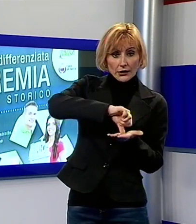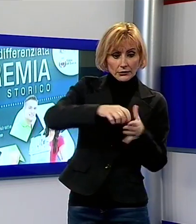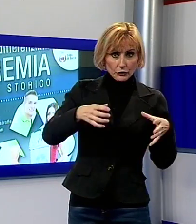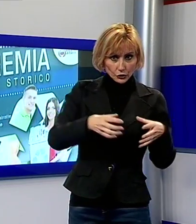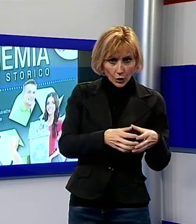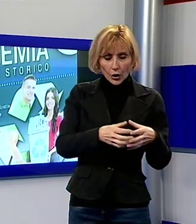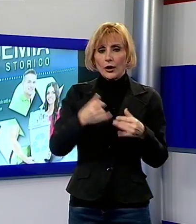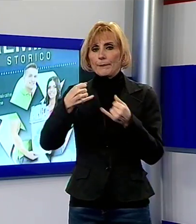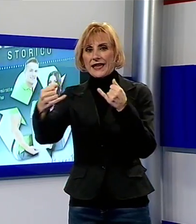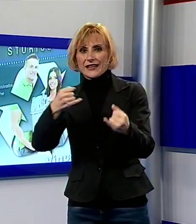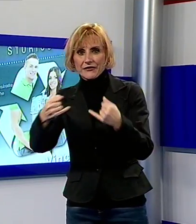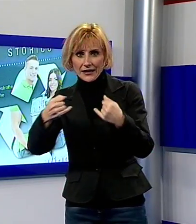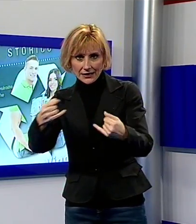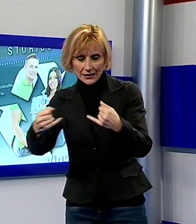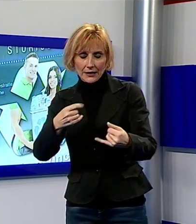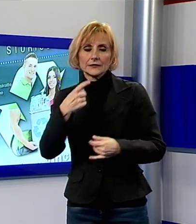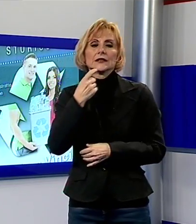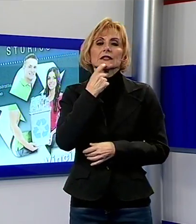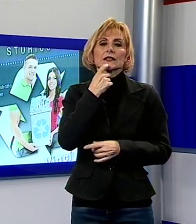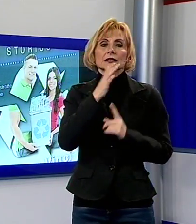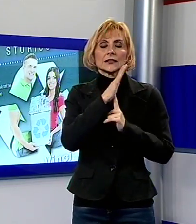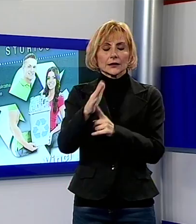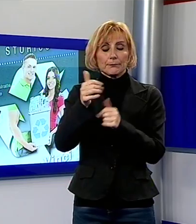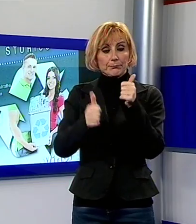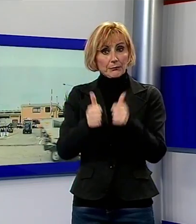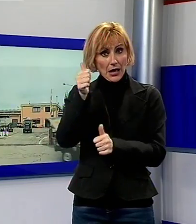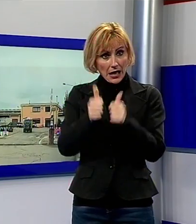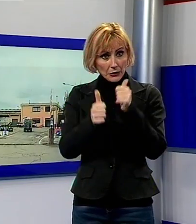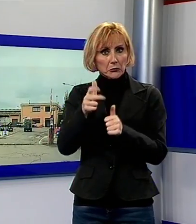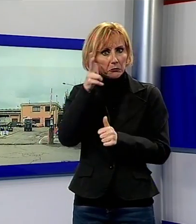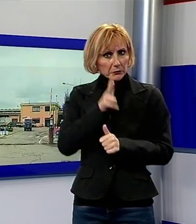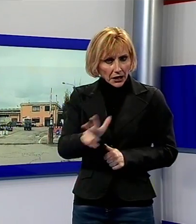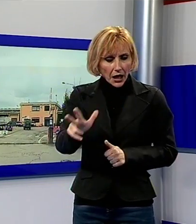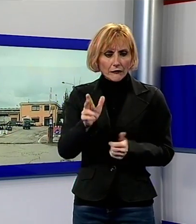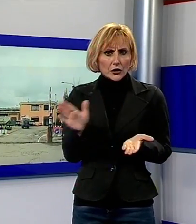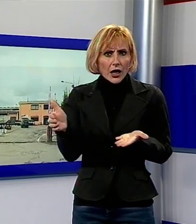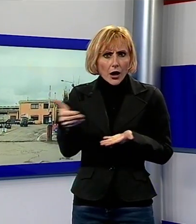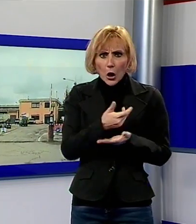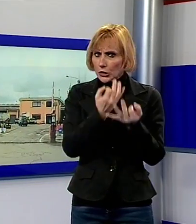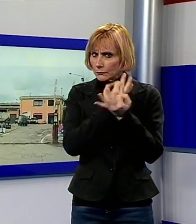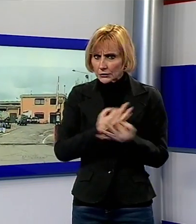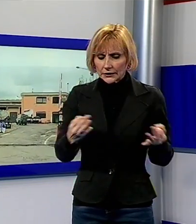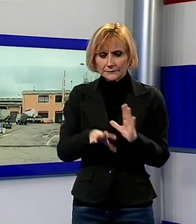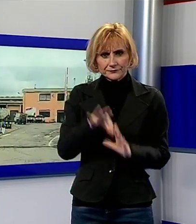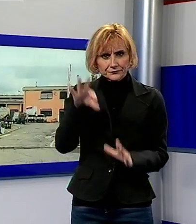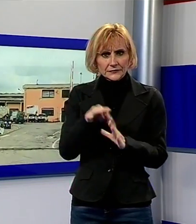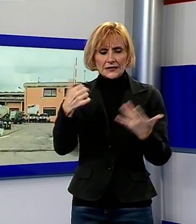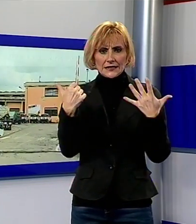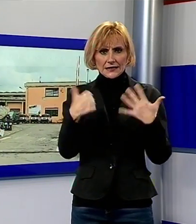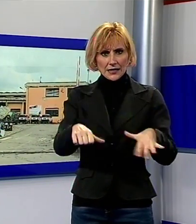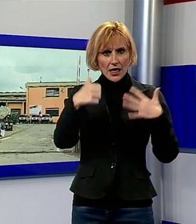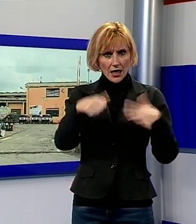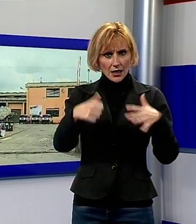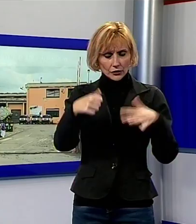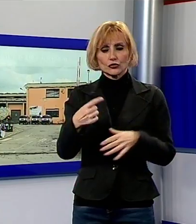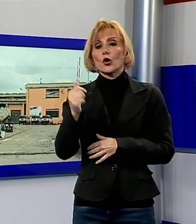coloro che adotteranno le pratiche virtuose descritte nel bando ne verranno estratti a sorte 16 per 4 estrazioni, 11 utenti